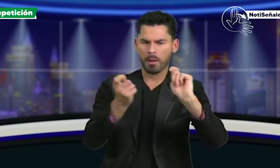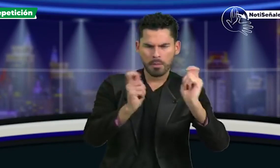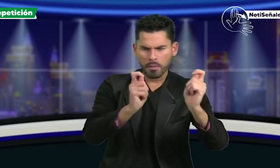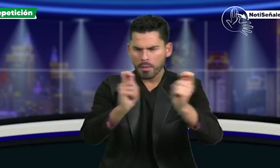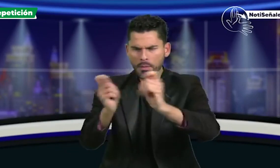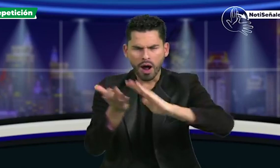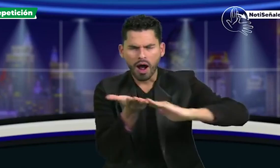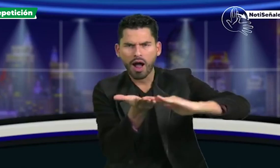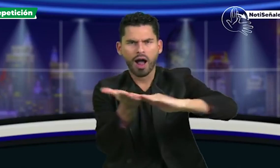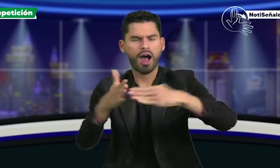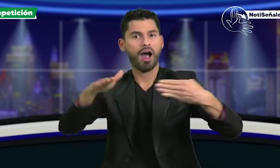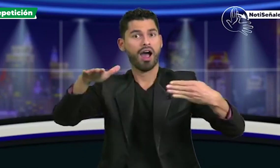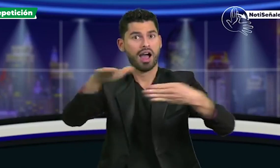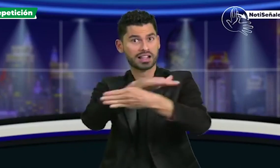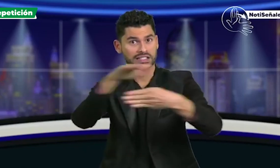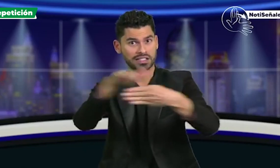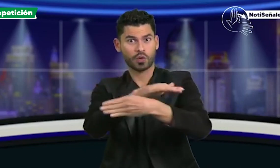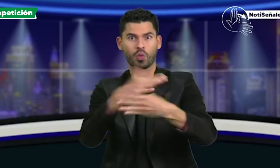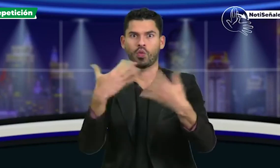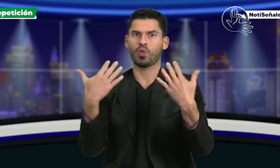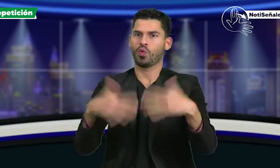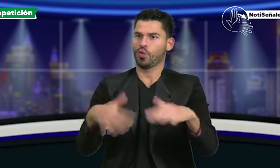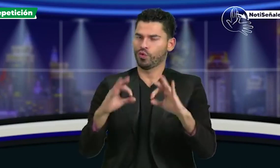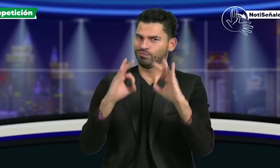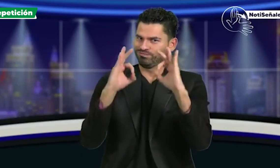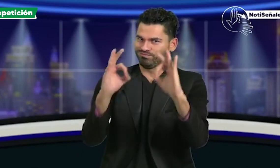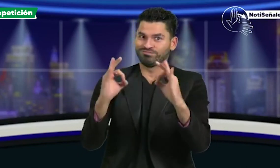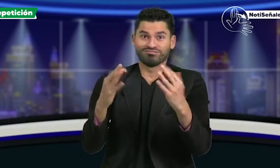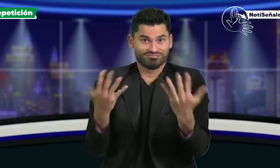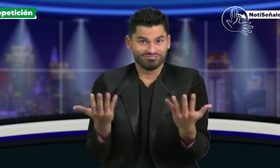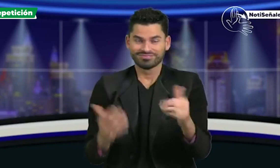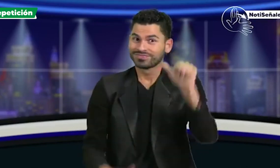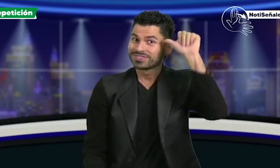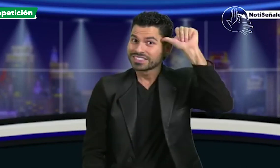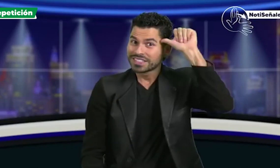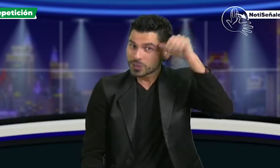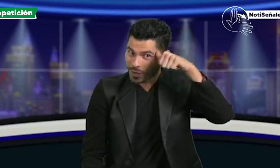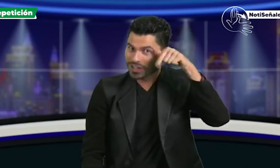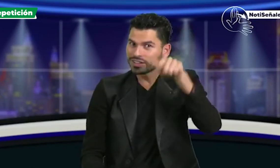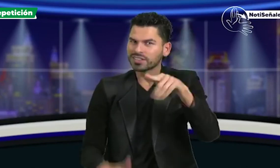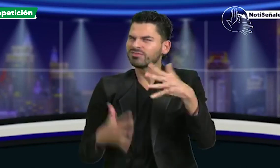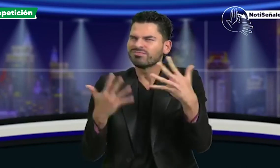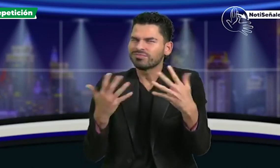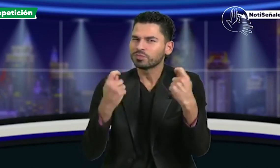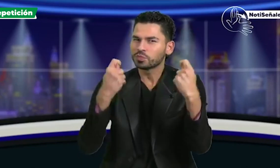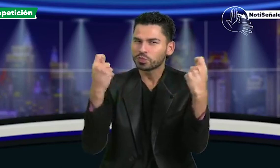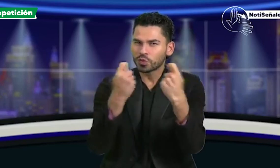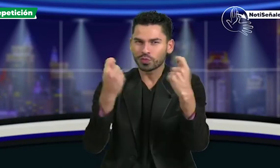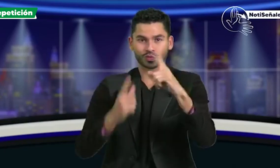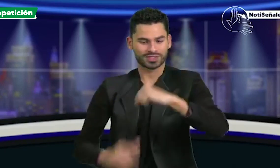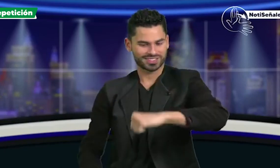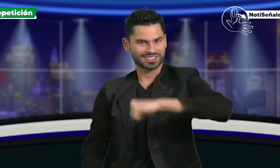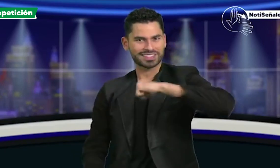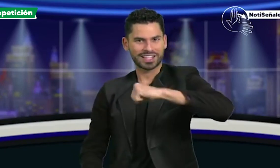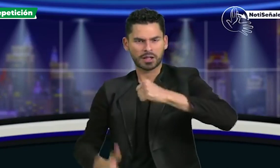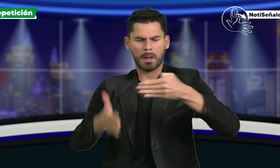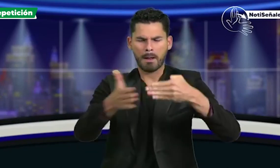una organización que destacamos por su accesibilidad recuerden estamos en la